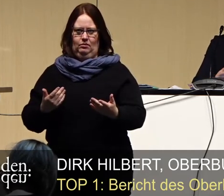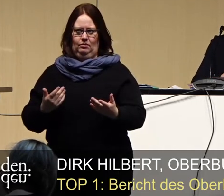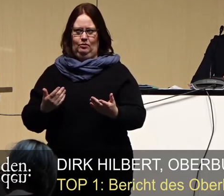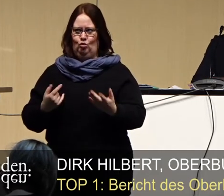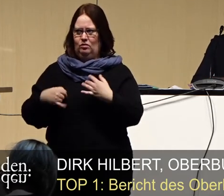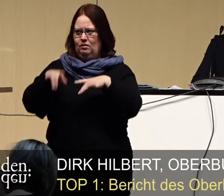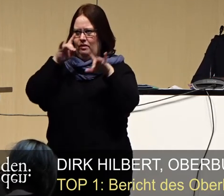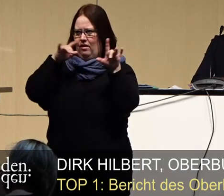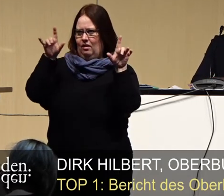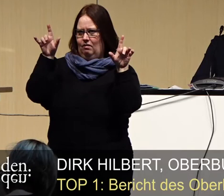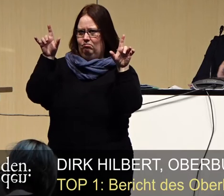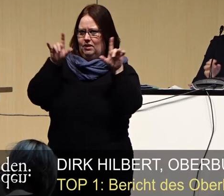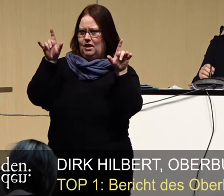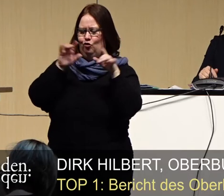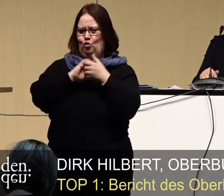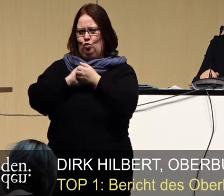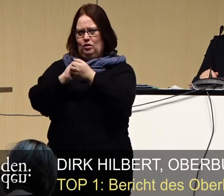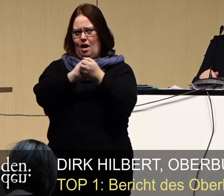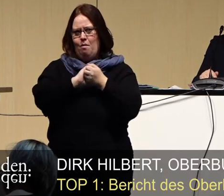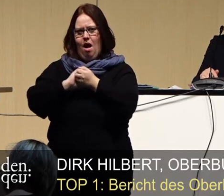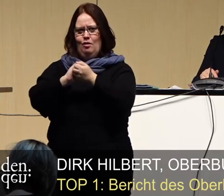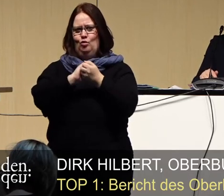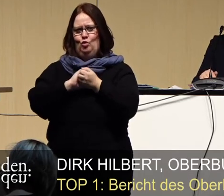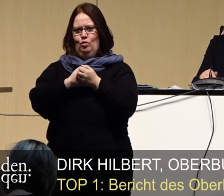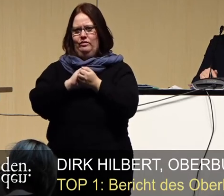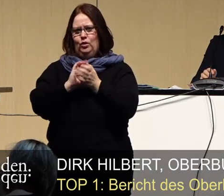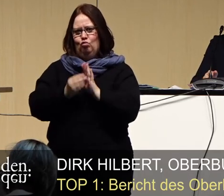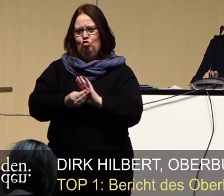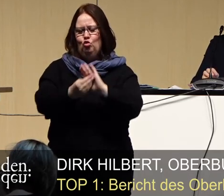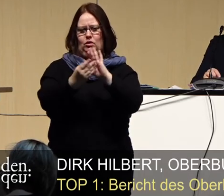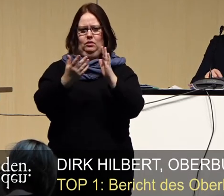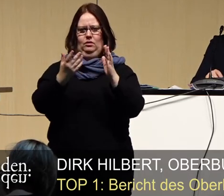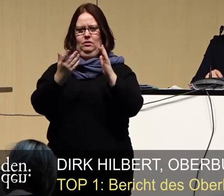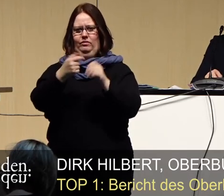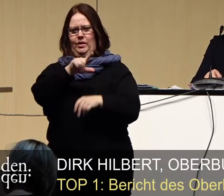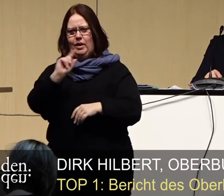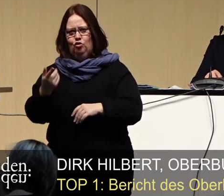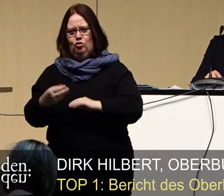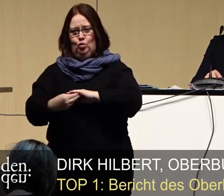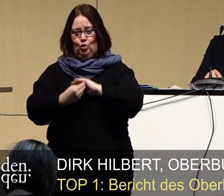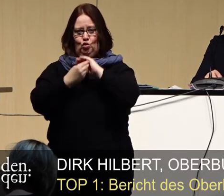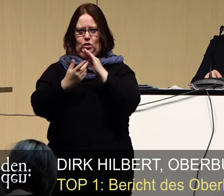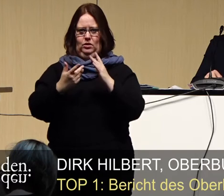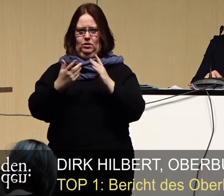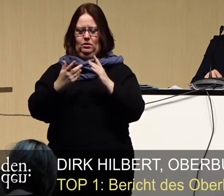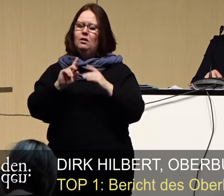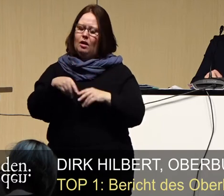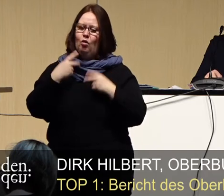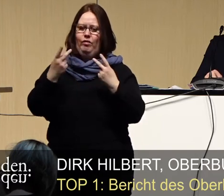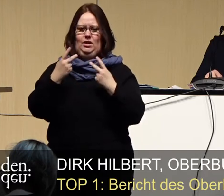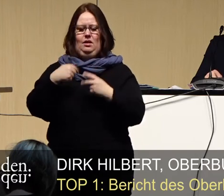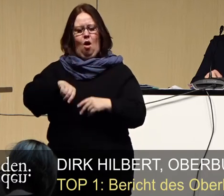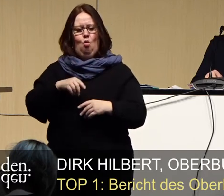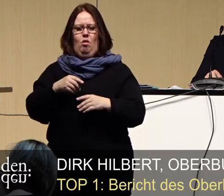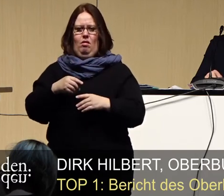den gesellschaftlichen Zusammenhalt weiterhin bewahren wollen, das Mitgehen der Menschen, sollten wir alles daran setzen, das eben